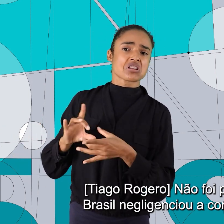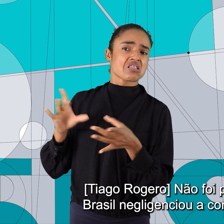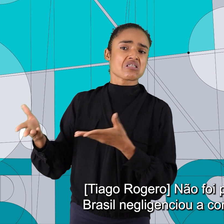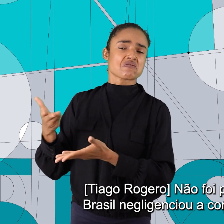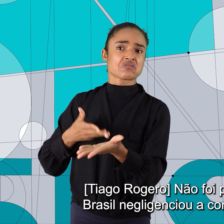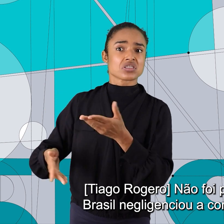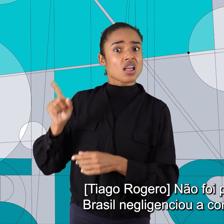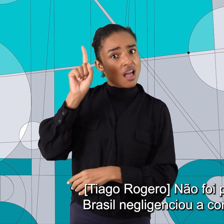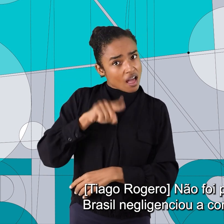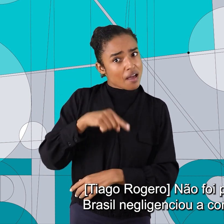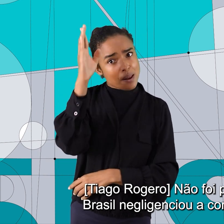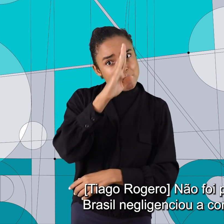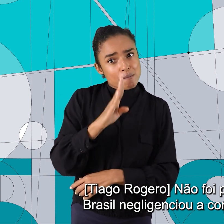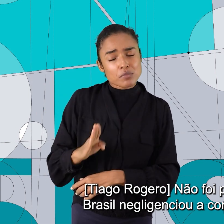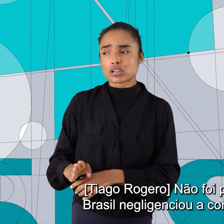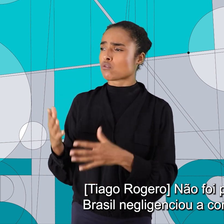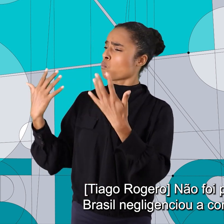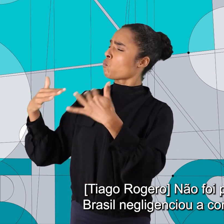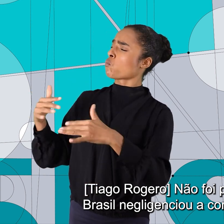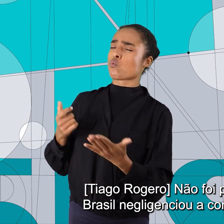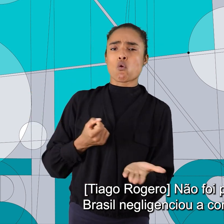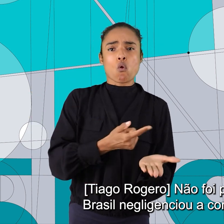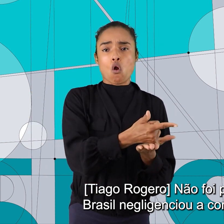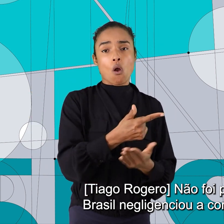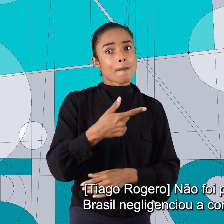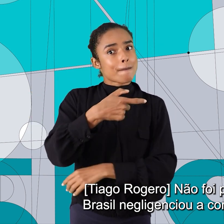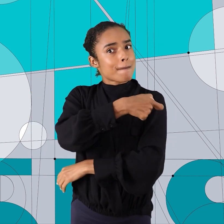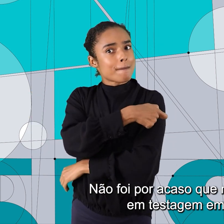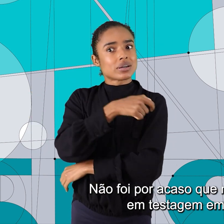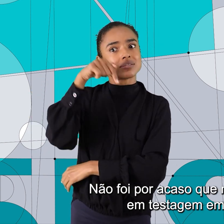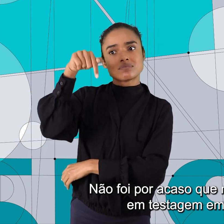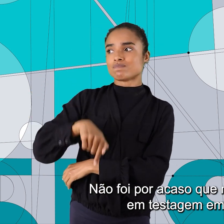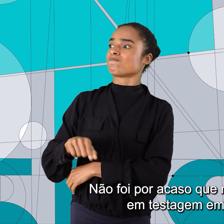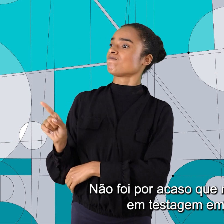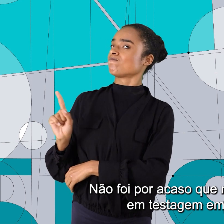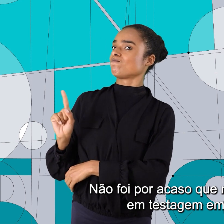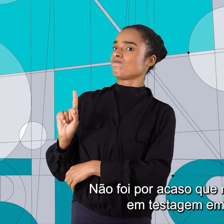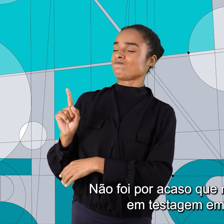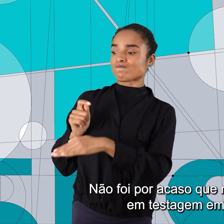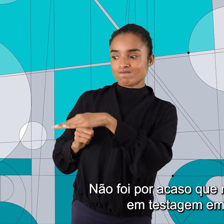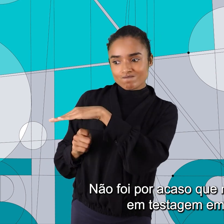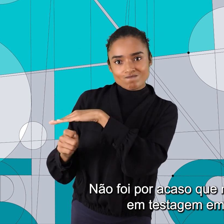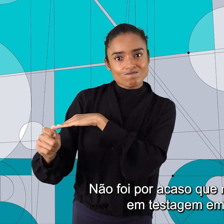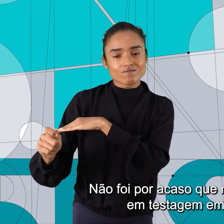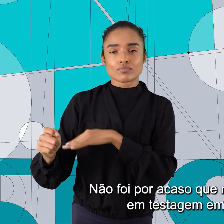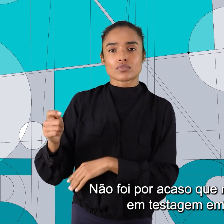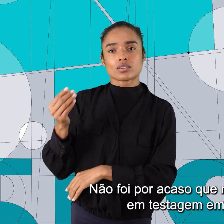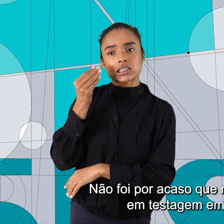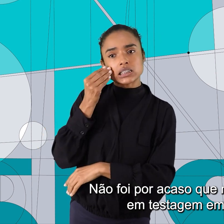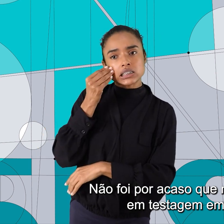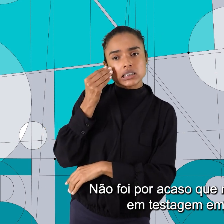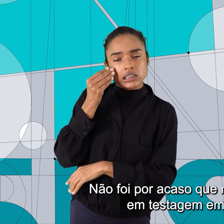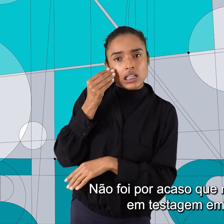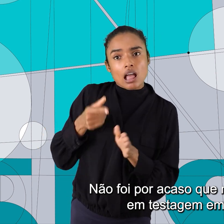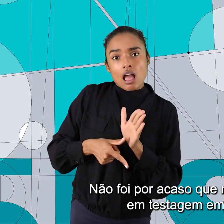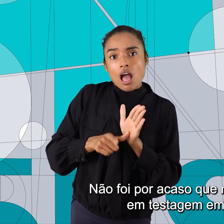acaso que o Brasil negligenciou a compra da vacina. Não foi por acaso que não se investiu em testagem